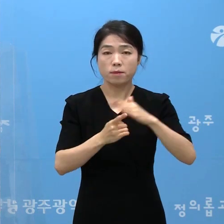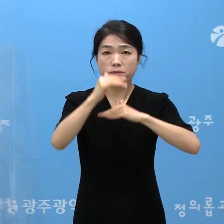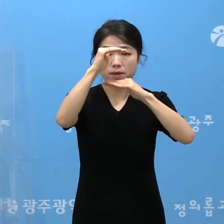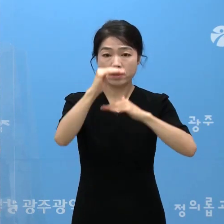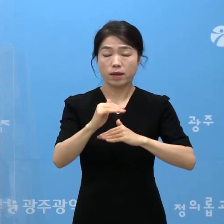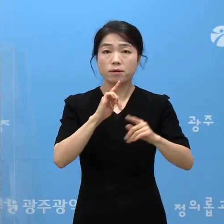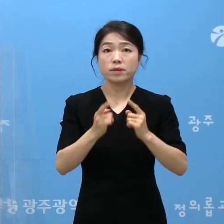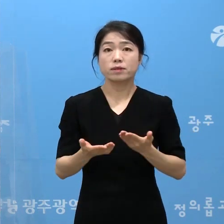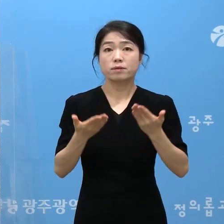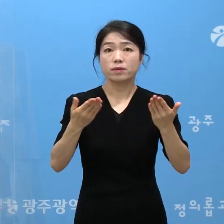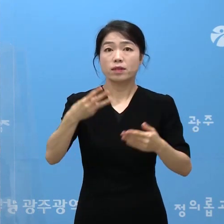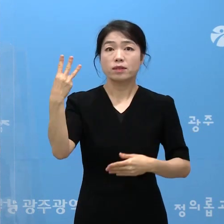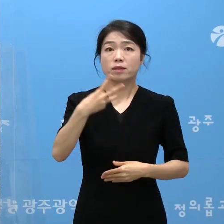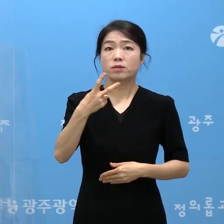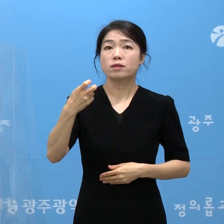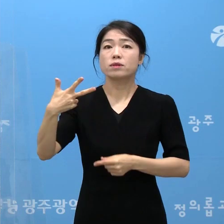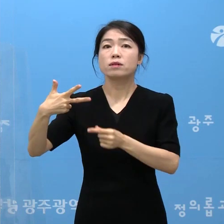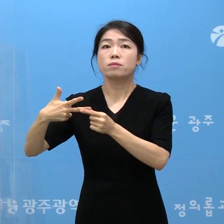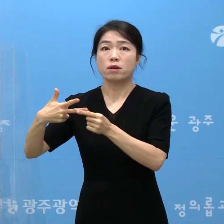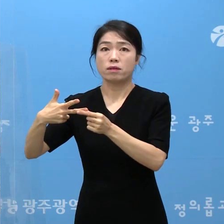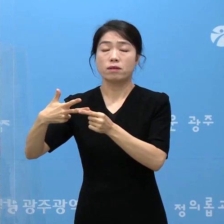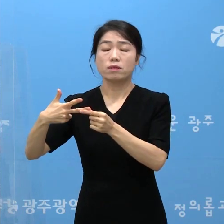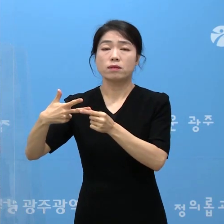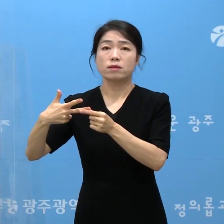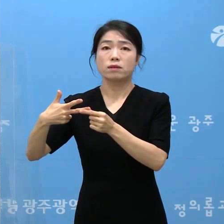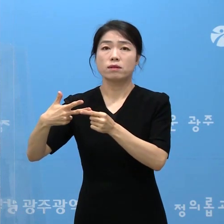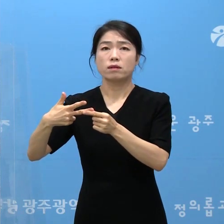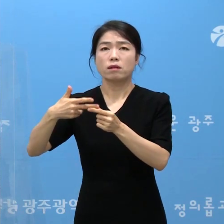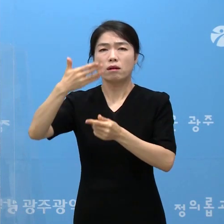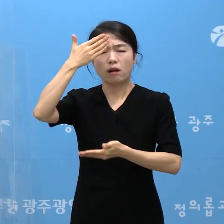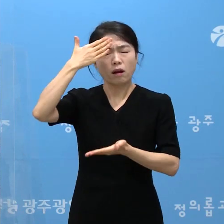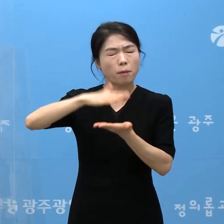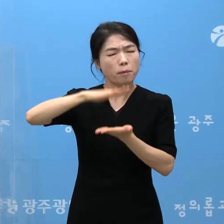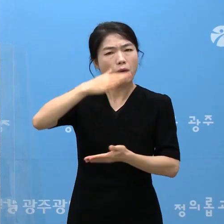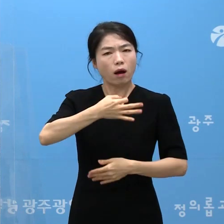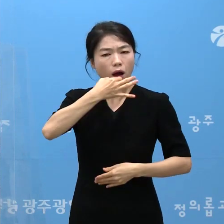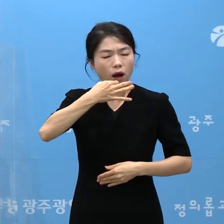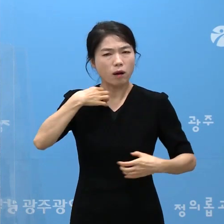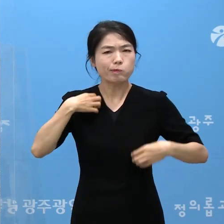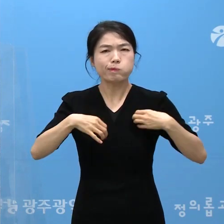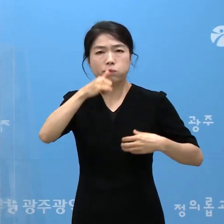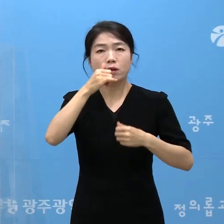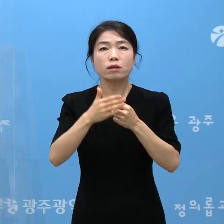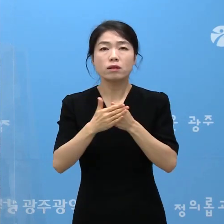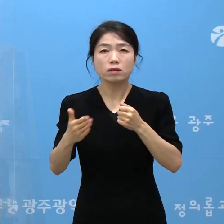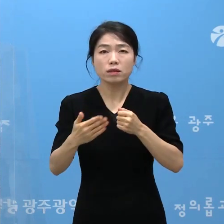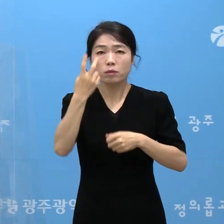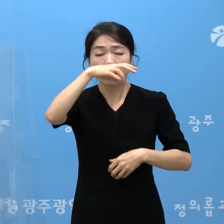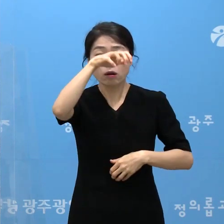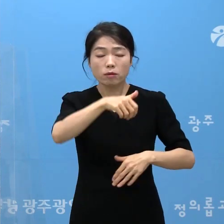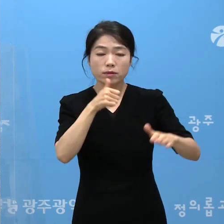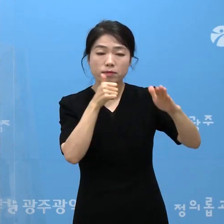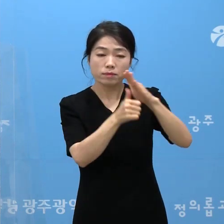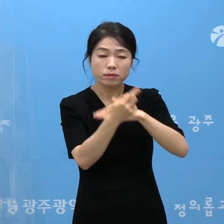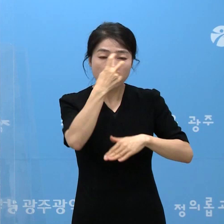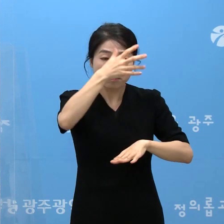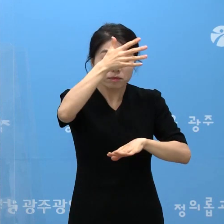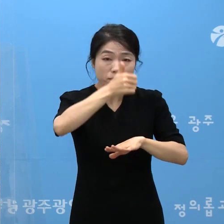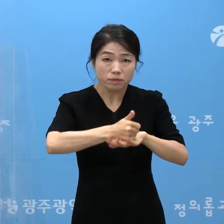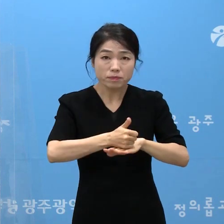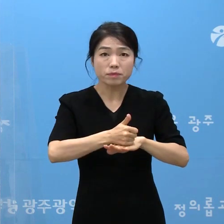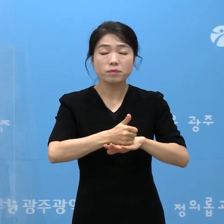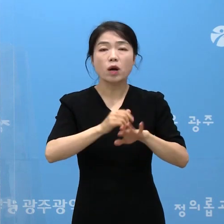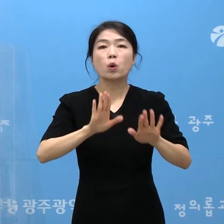3,027번 환자는 발열과 기침 등 증상이 있어서 선별진료소 검사 결과